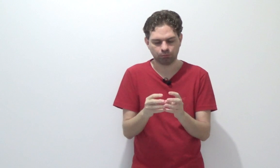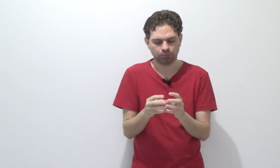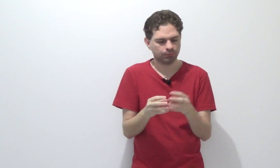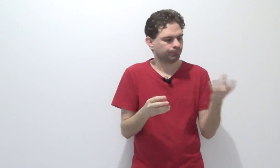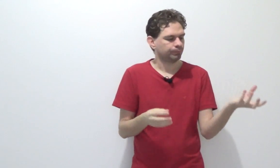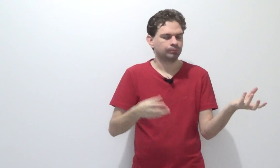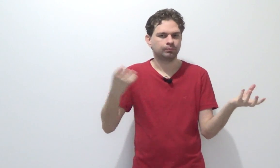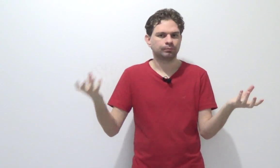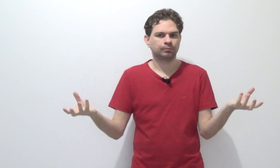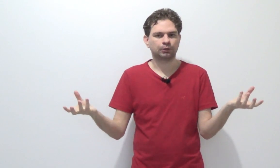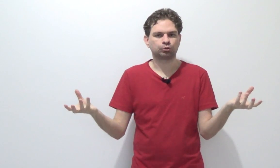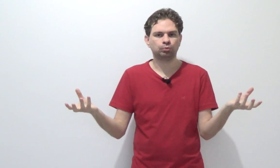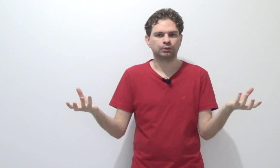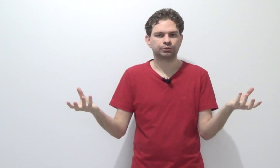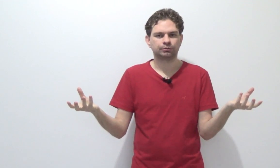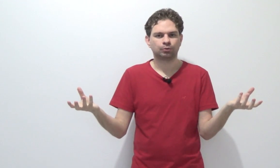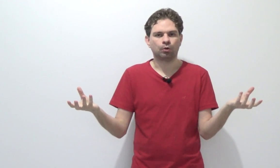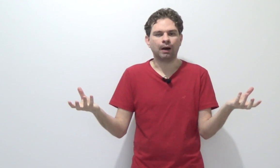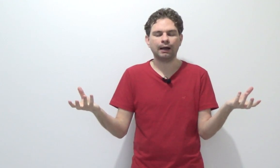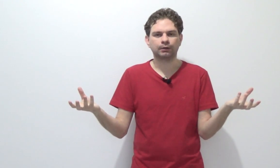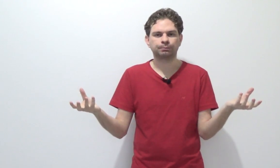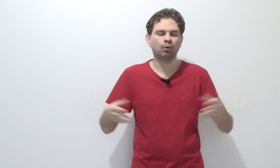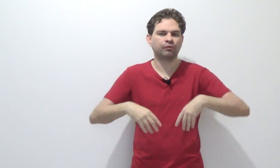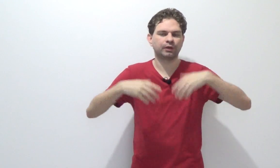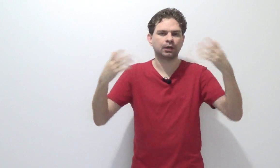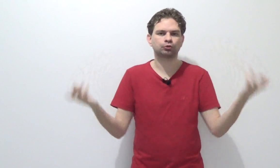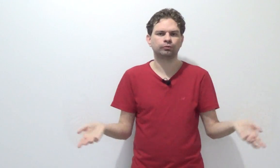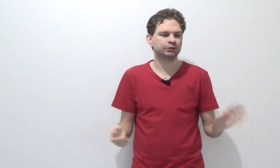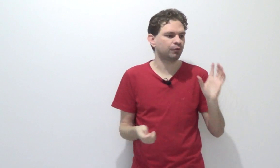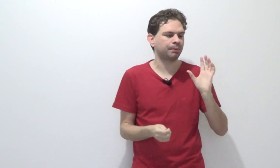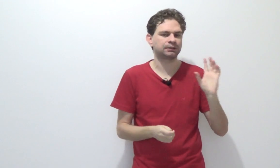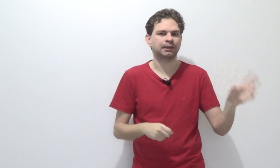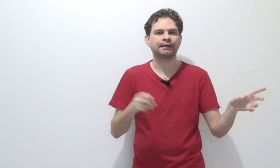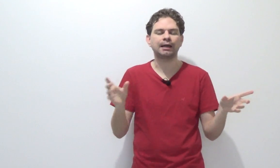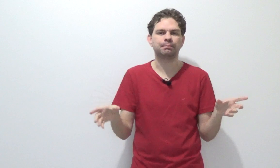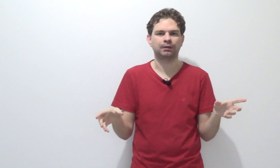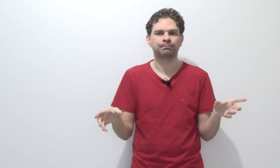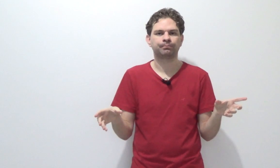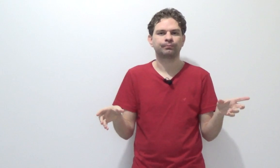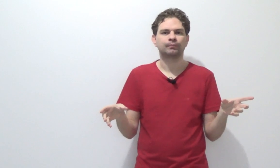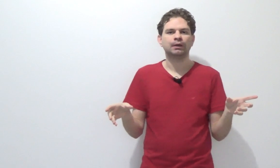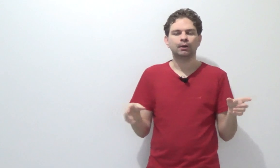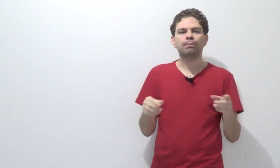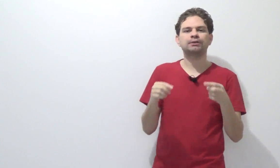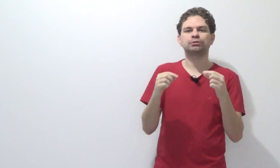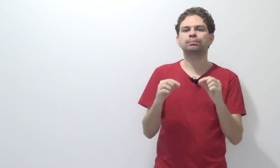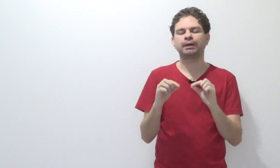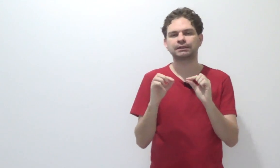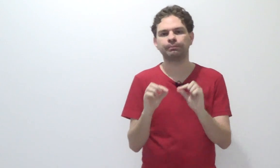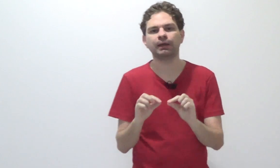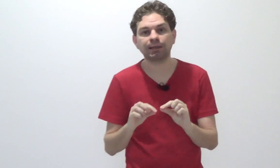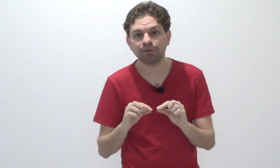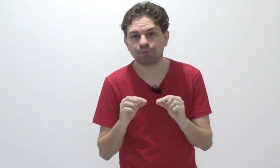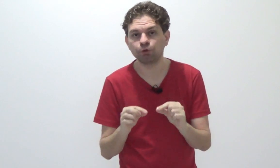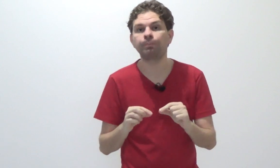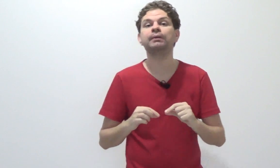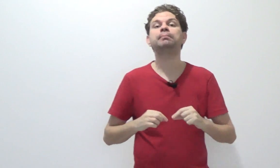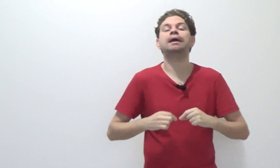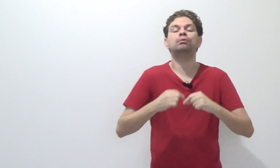nas duas comarcas, por via das dúvidas eu vou apresentar em A e B. Eu preciso perceber quem foi o primeiro